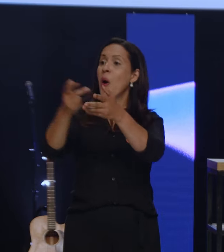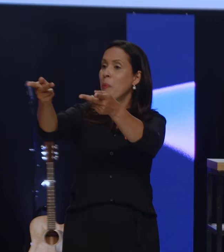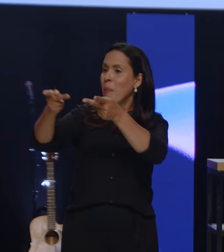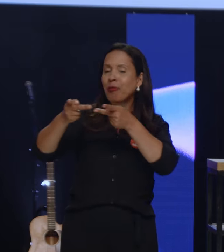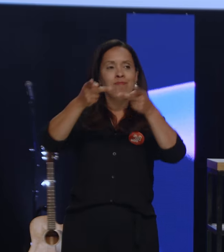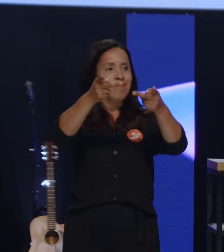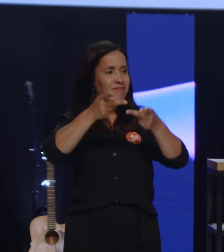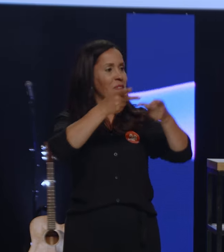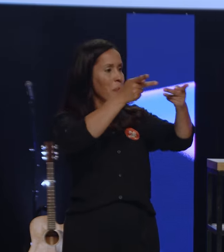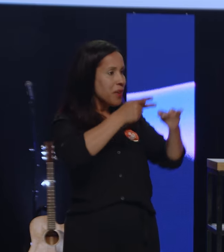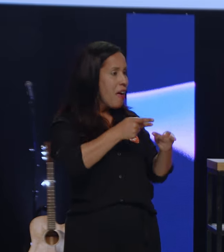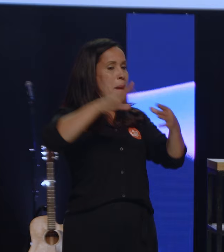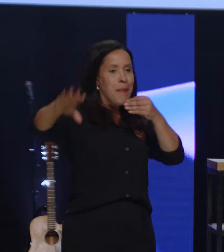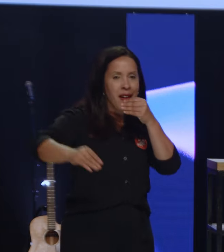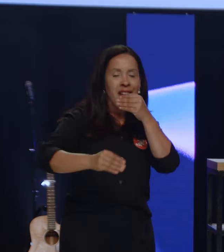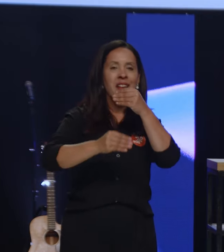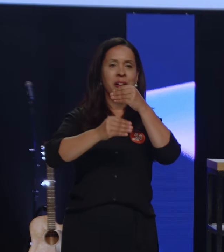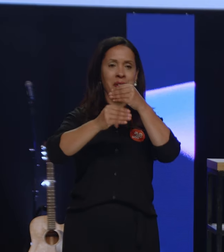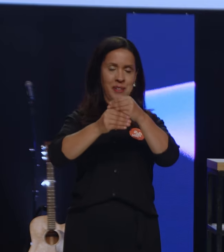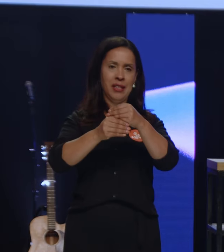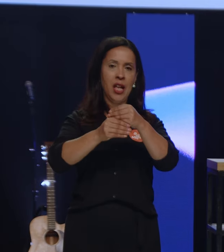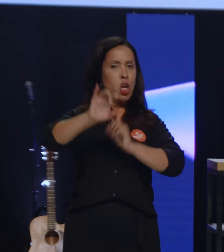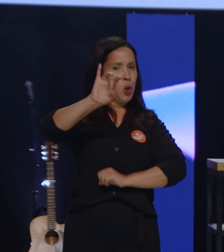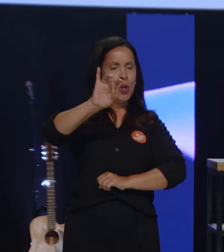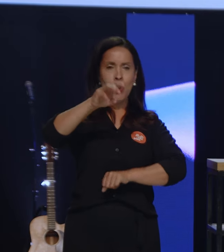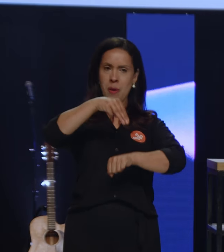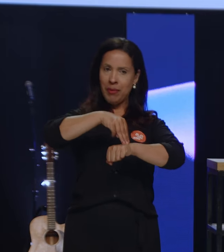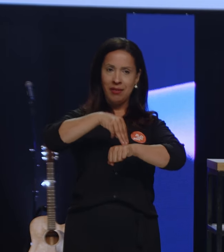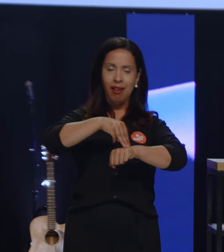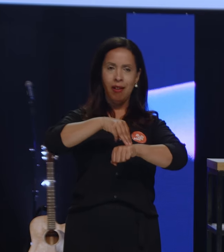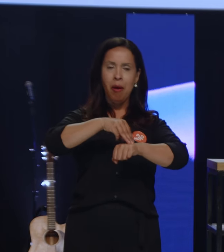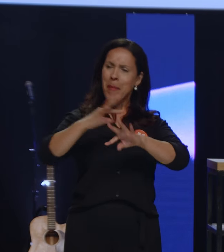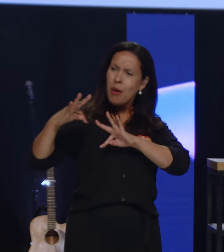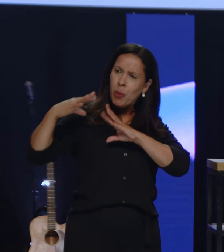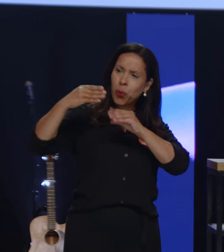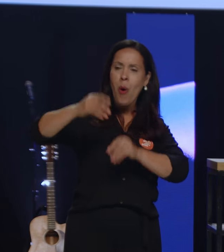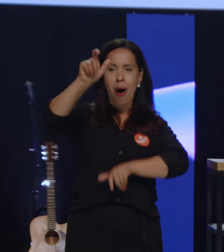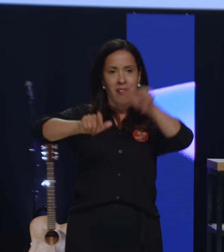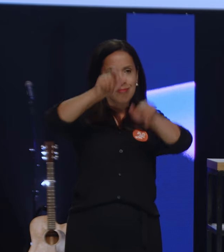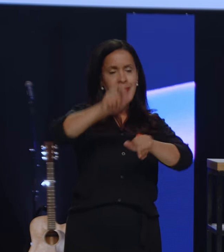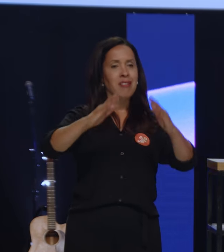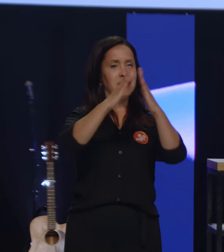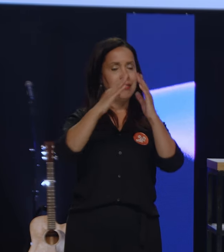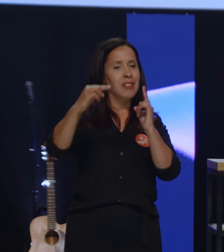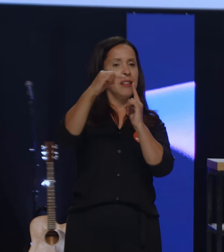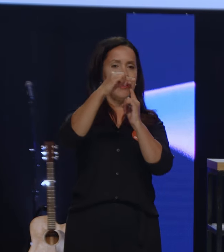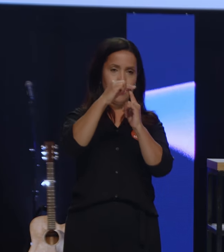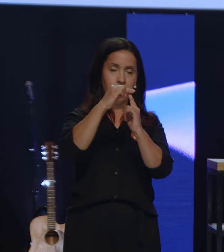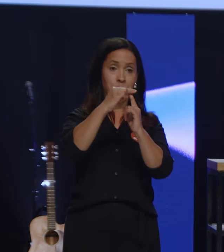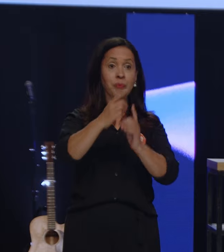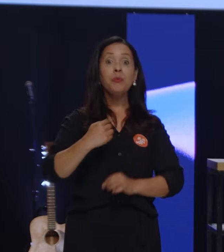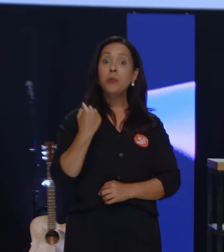porque não é só o ministério, mas toda a igreja precisa estar pronta com uma cultura de inclusão. Nossos